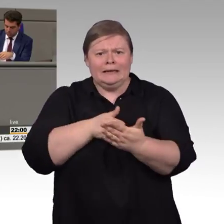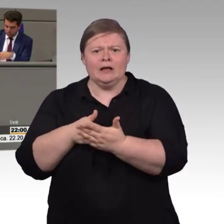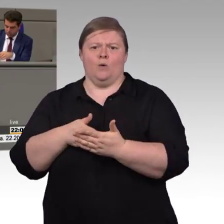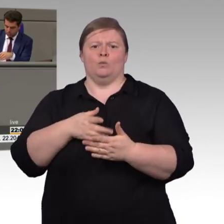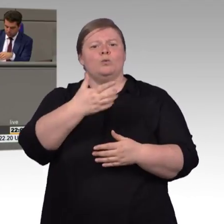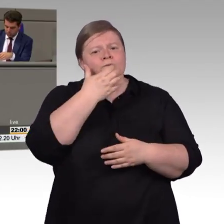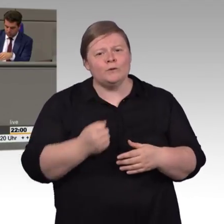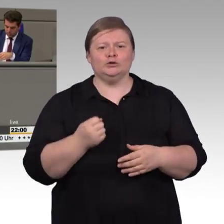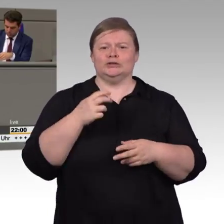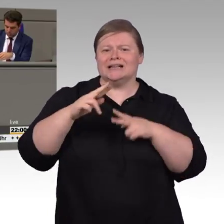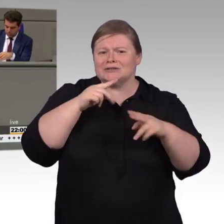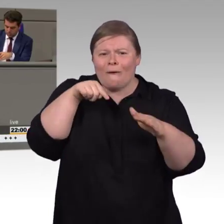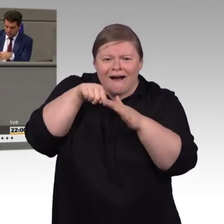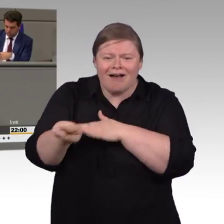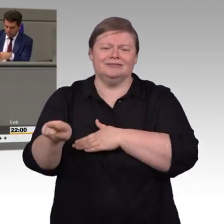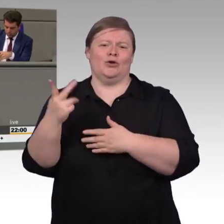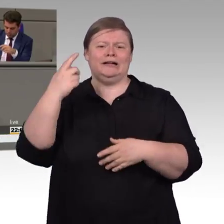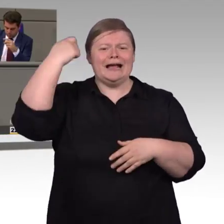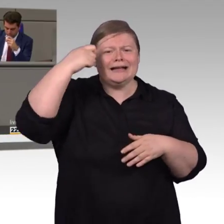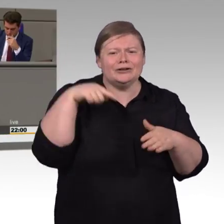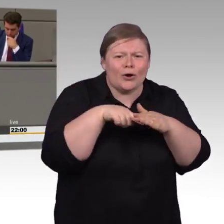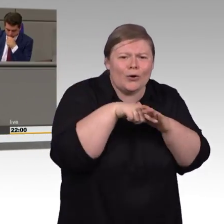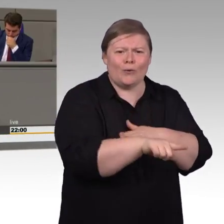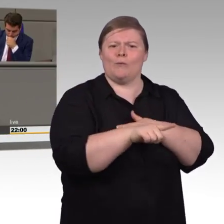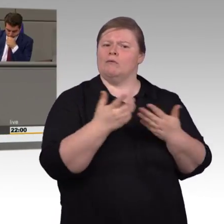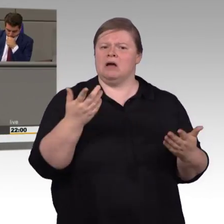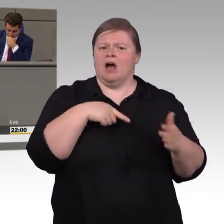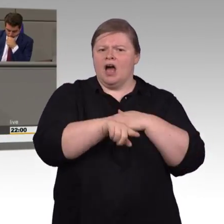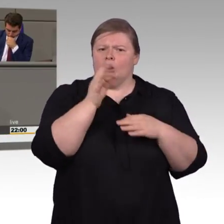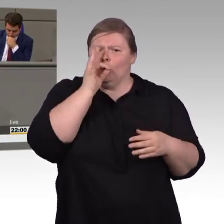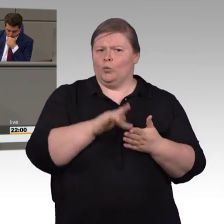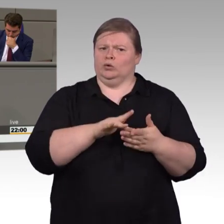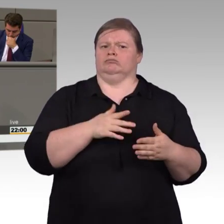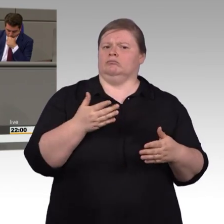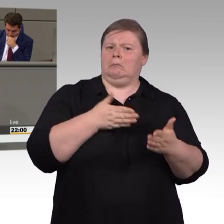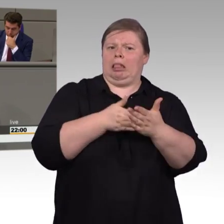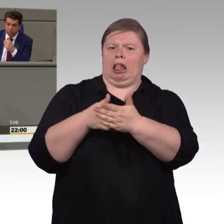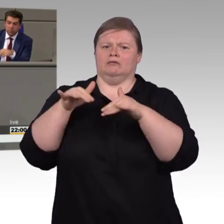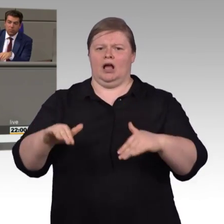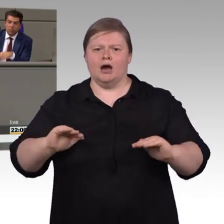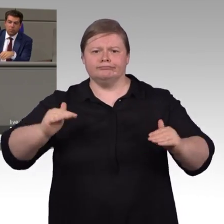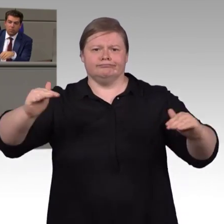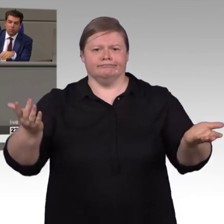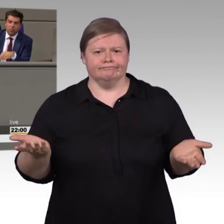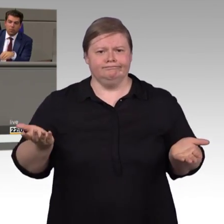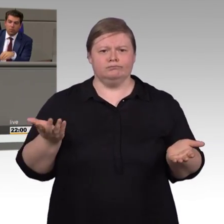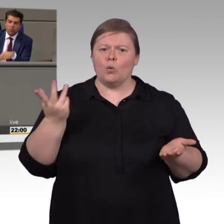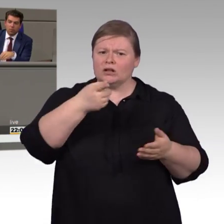Einsamkeit, Würdelosigkeit, Wut und Hilflosigkeit sind einige der Gefühle, die mir Betroffene, als wir über diesen Gesetzentwurf gesprochen